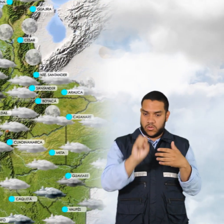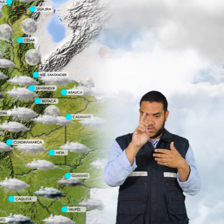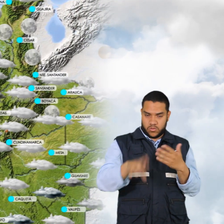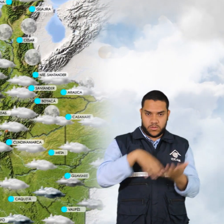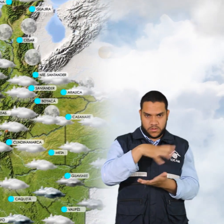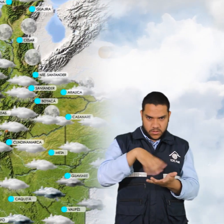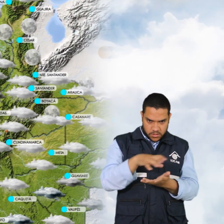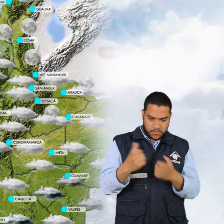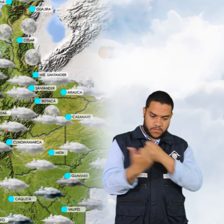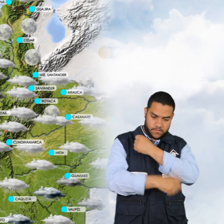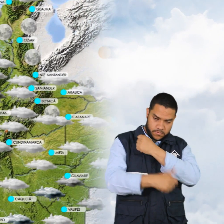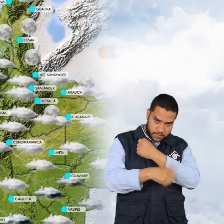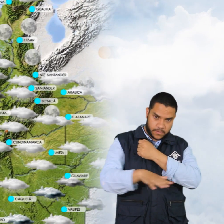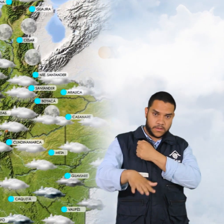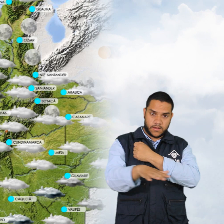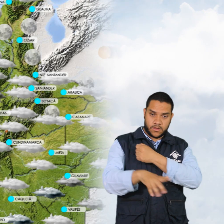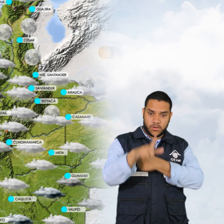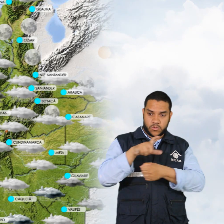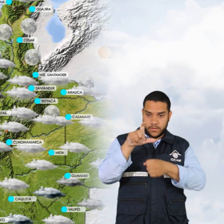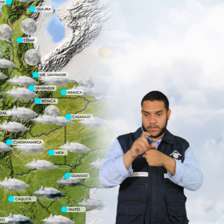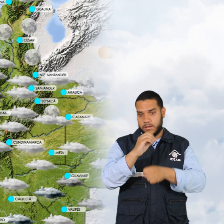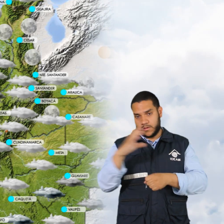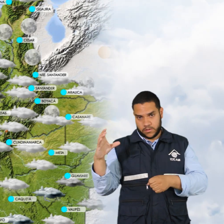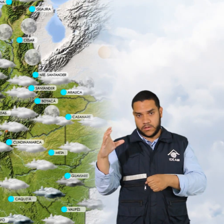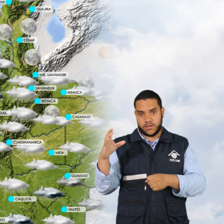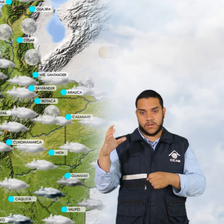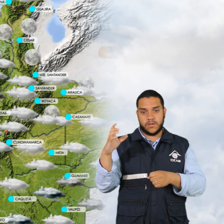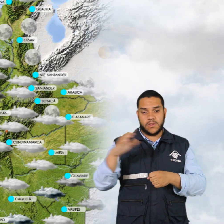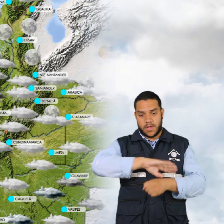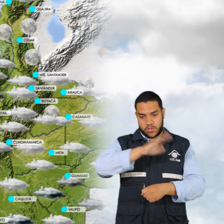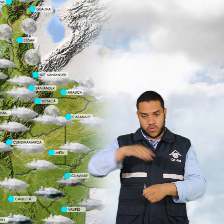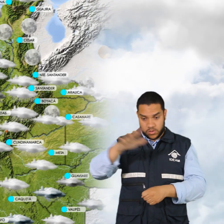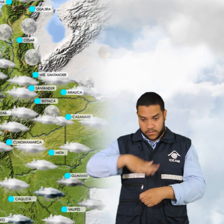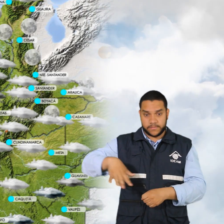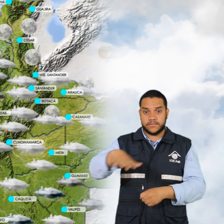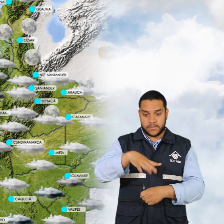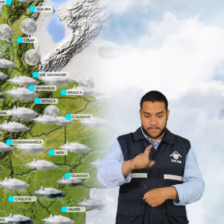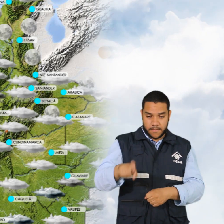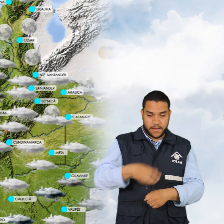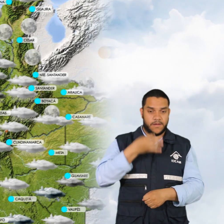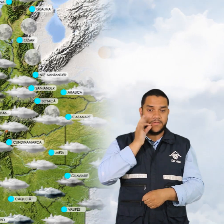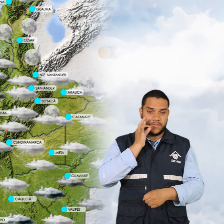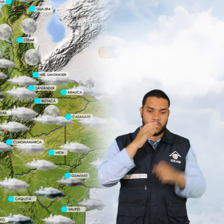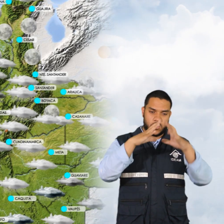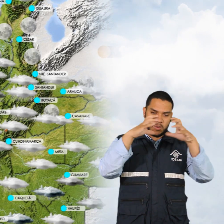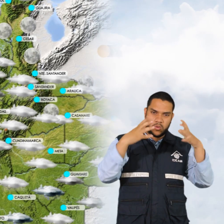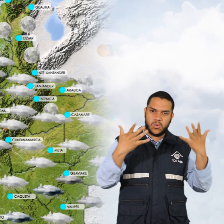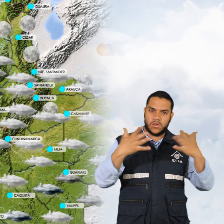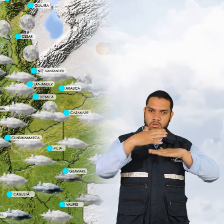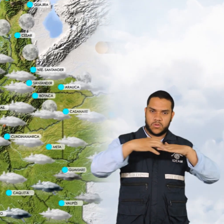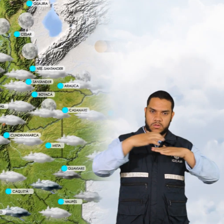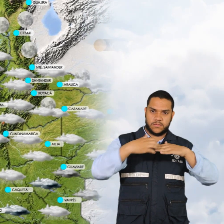Santander, sectores de Boyacá, occidente de Cundinamarca, amplias zonas de Antioquia y el eje cafetero. Condiciones nubosas para Tolima y Huila.